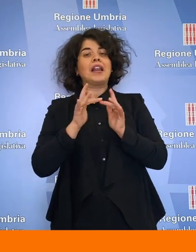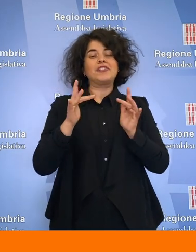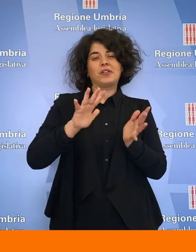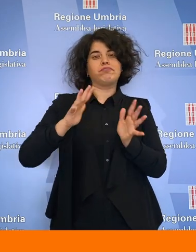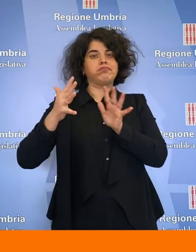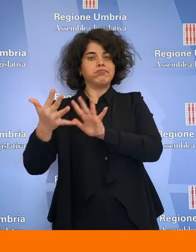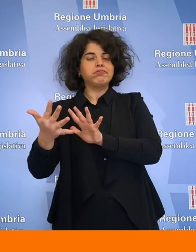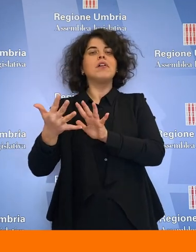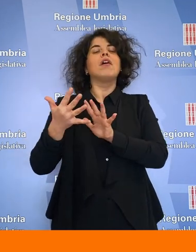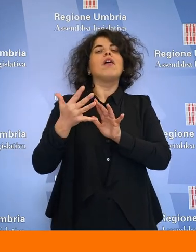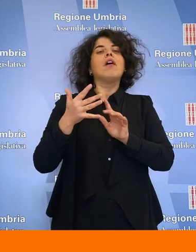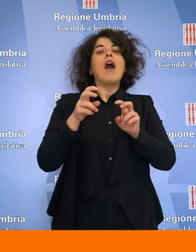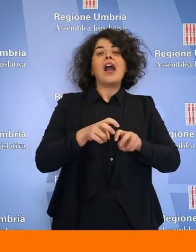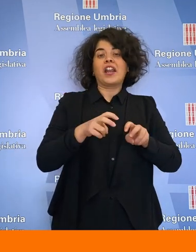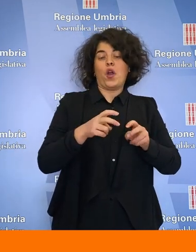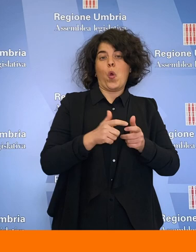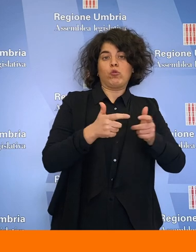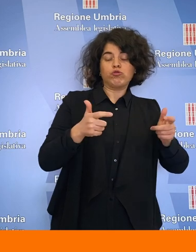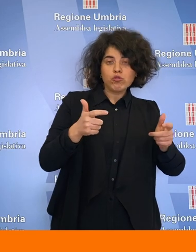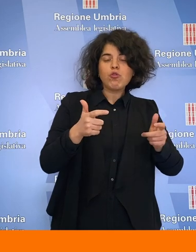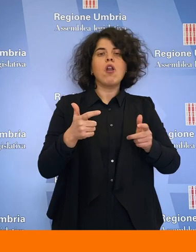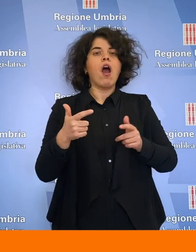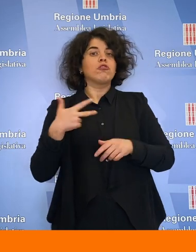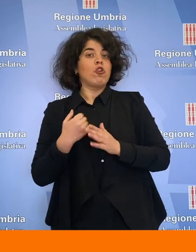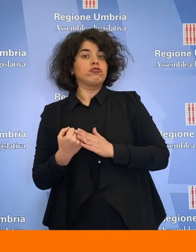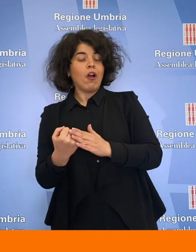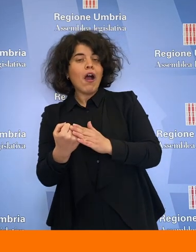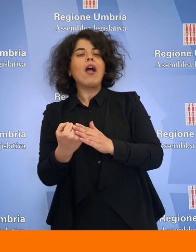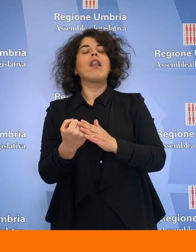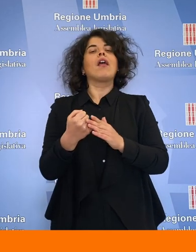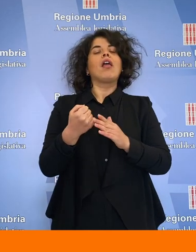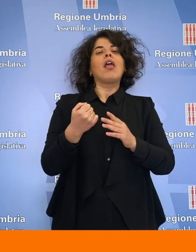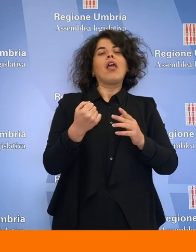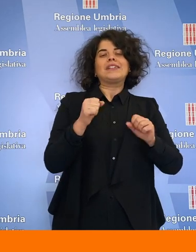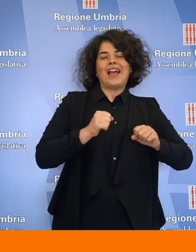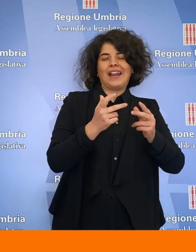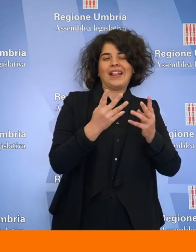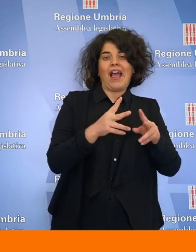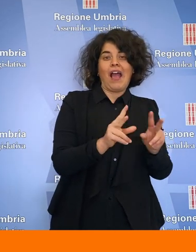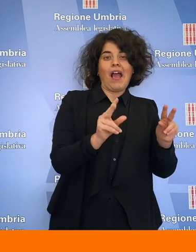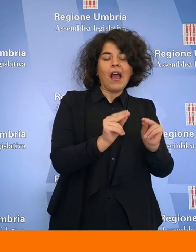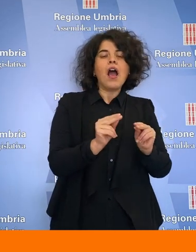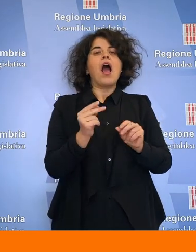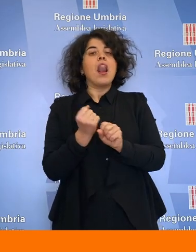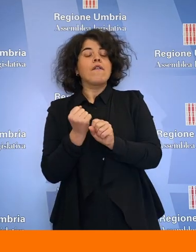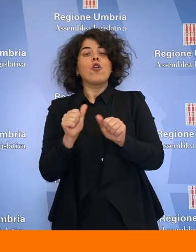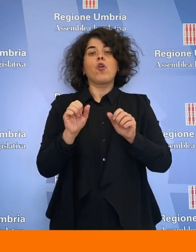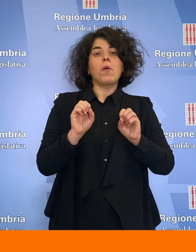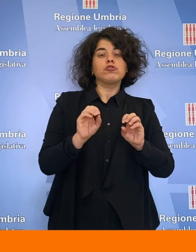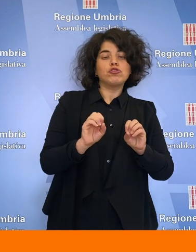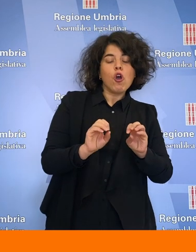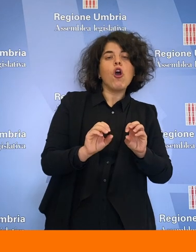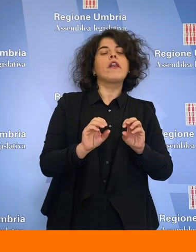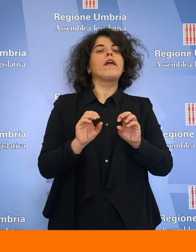'agricoltura, sostegno sociale, riorganizzazione della sanità, lavoro e formazione, consolidamento del